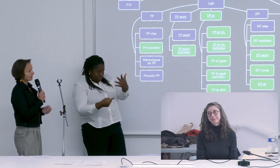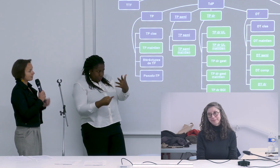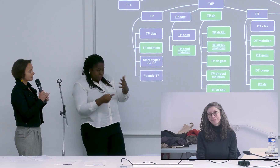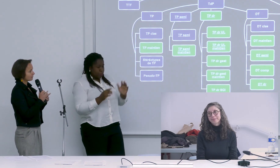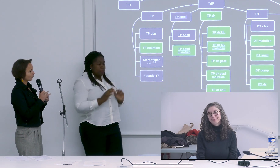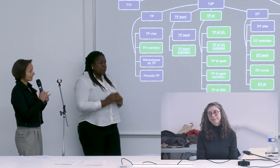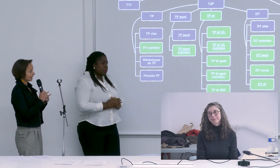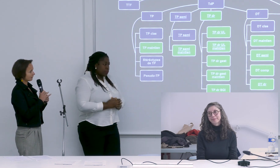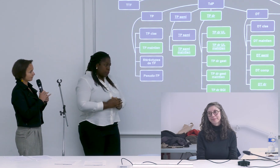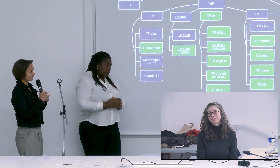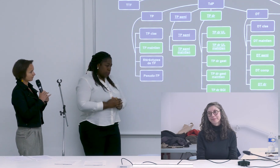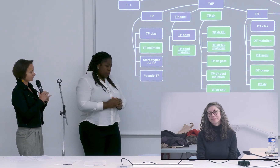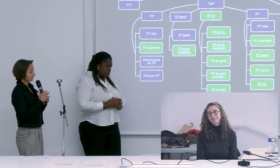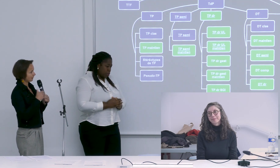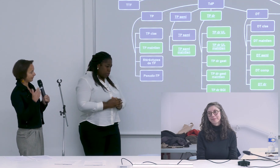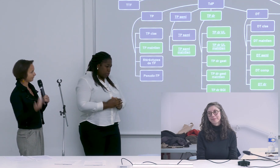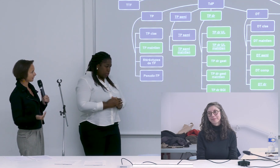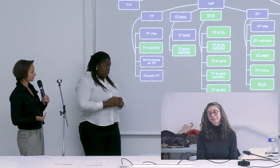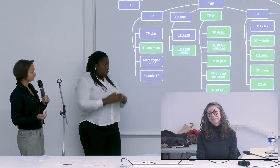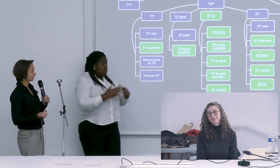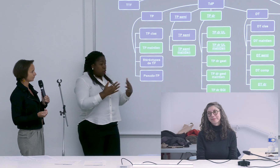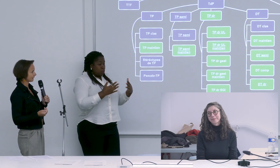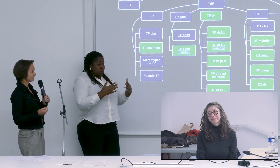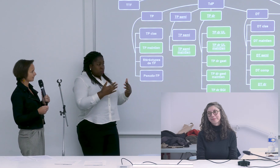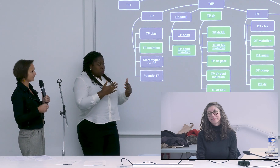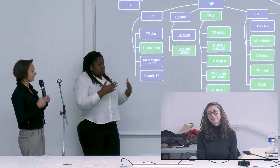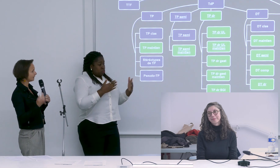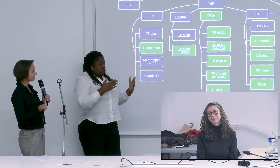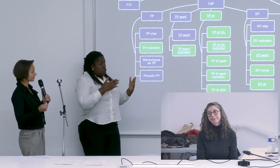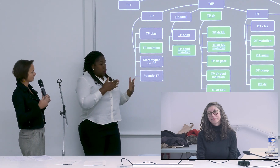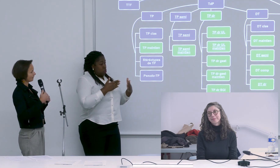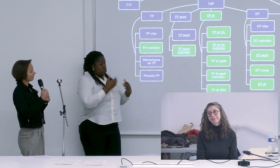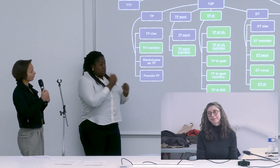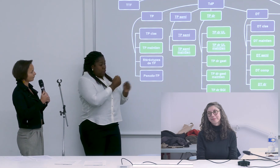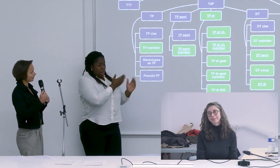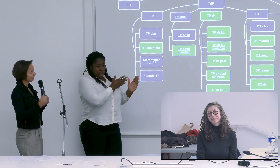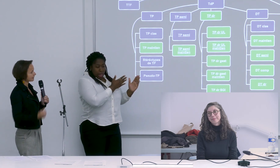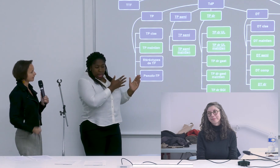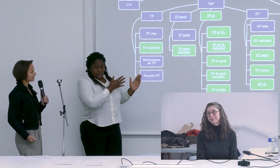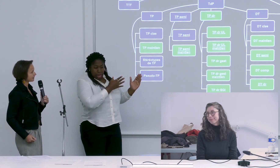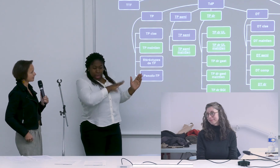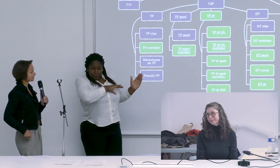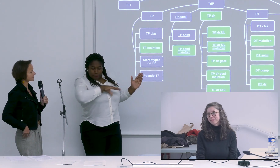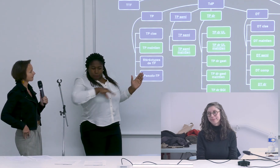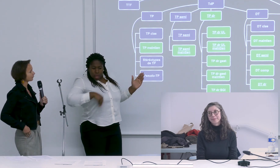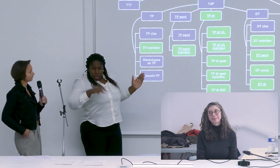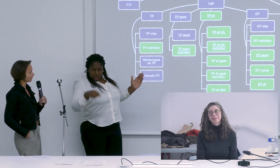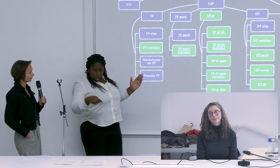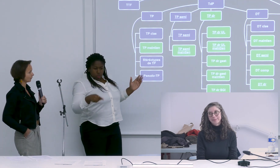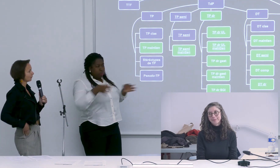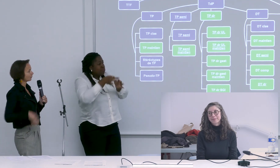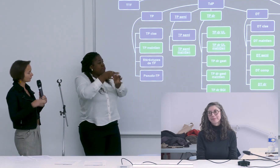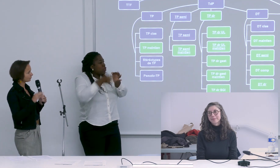et si on regarde la fin de ta thèse et la liste la synthèse des 150